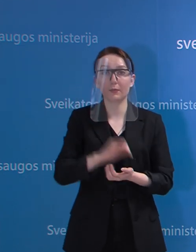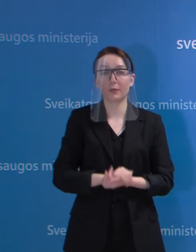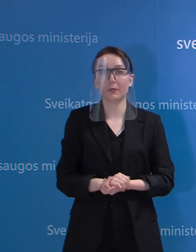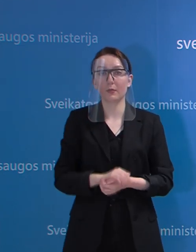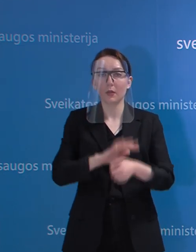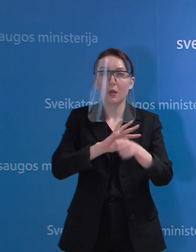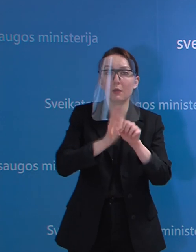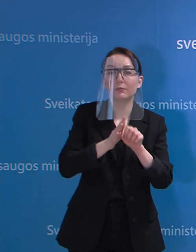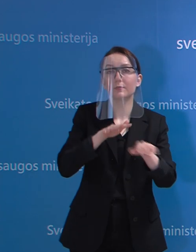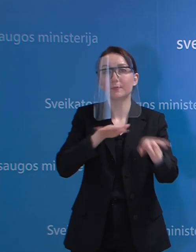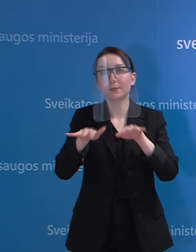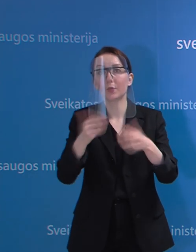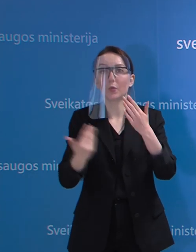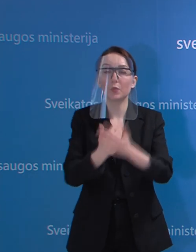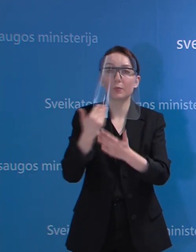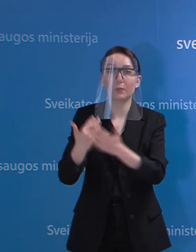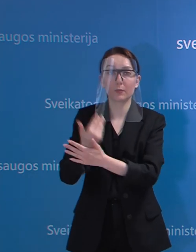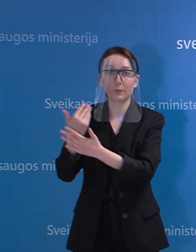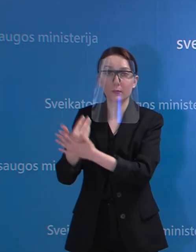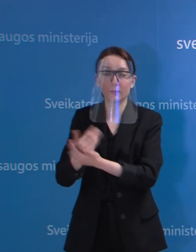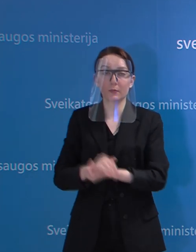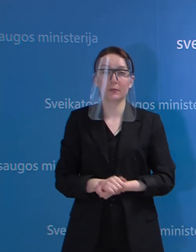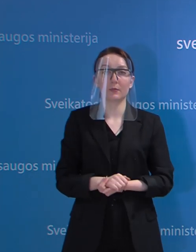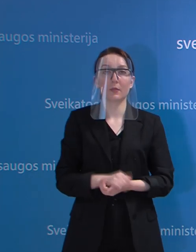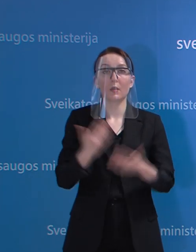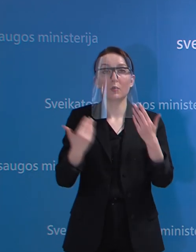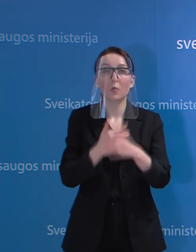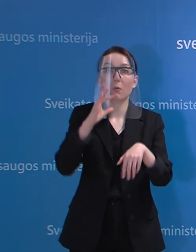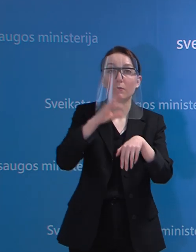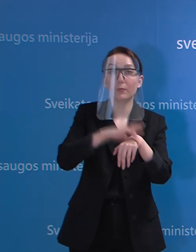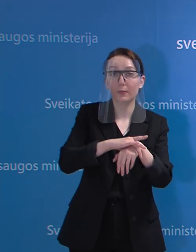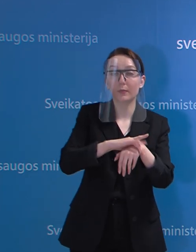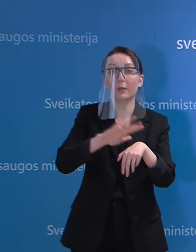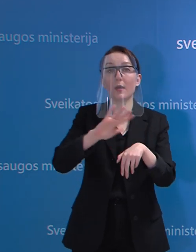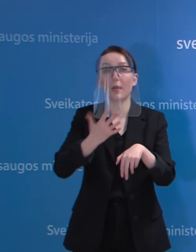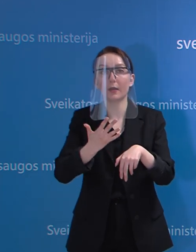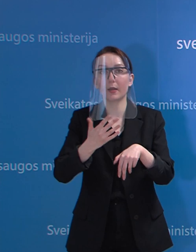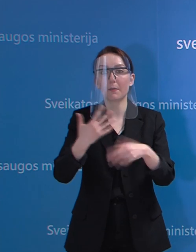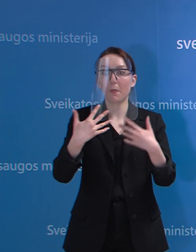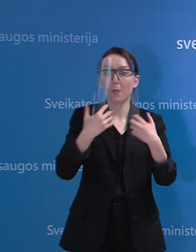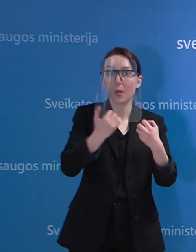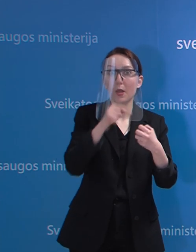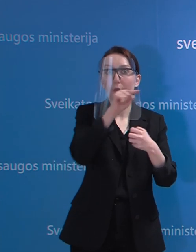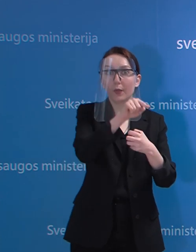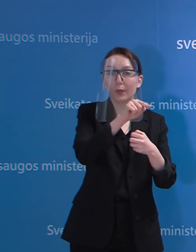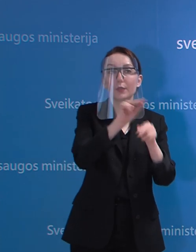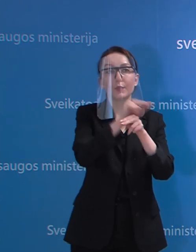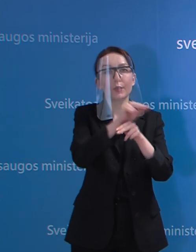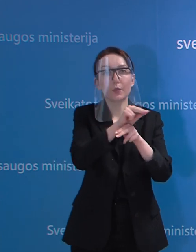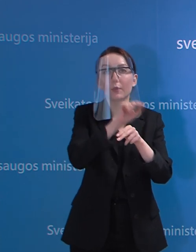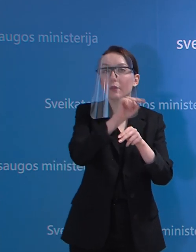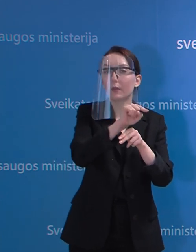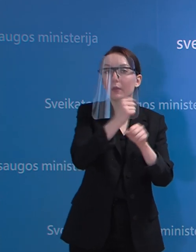atvejų, dėl naujų, dėl ką tik nustatyto, ar kaip sekasi tiems pacientams, kurie yra gydomi,